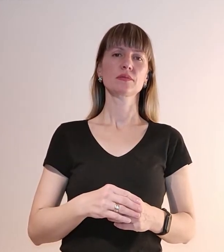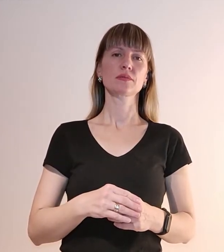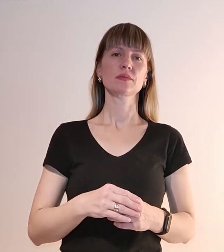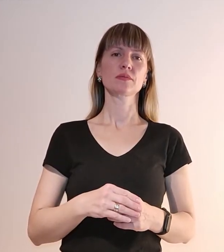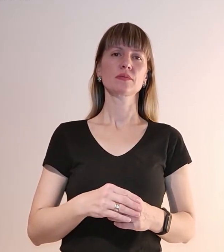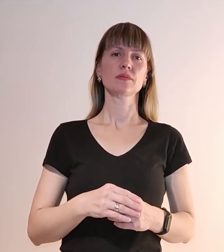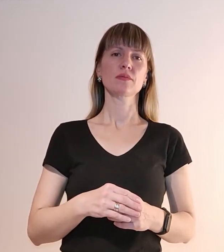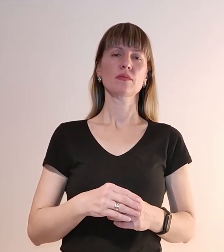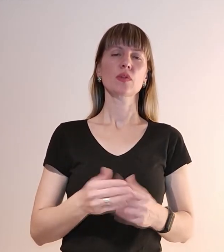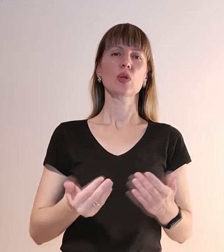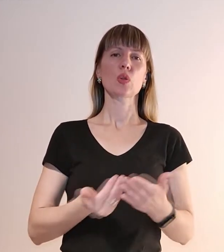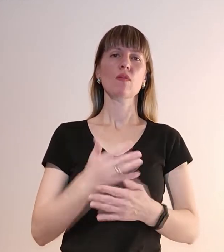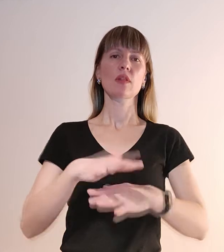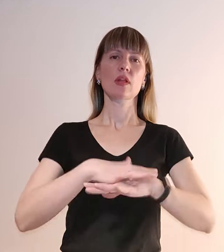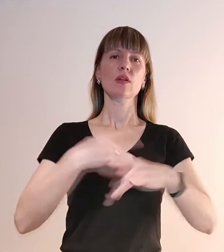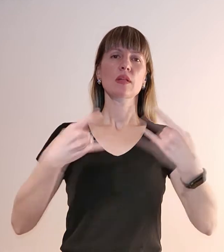Новини на Суспинному, Запоріжжя.